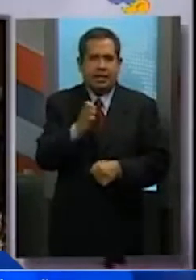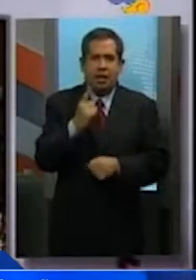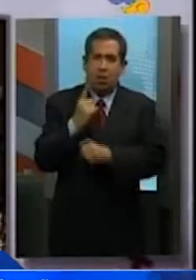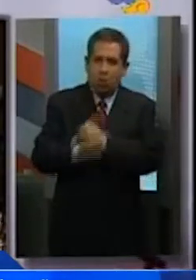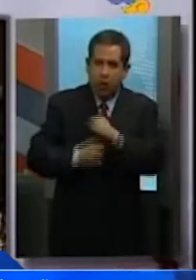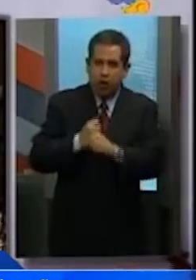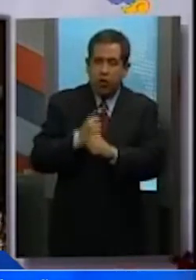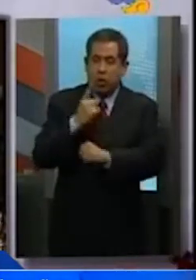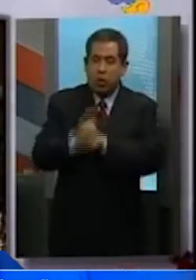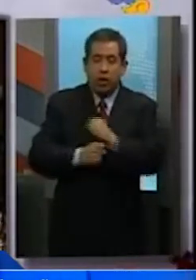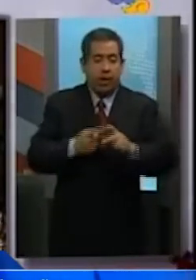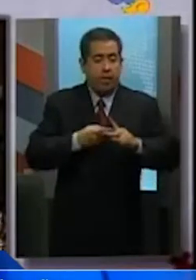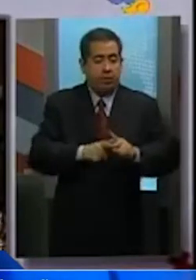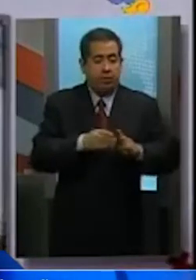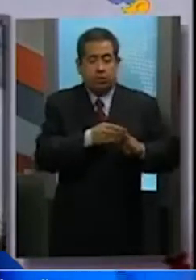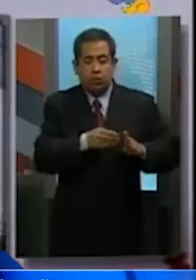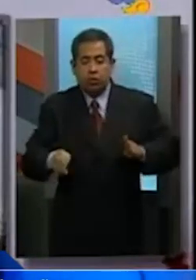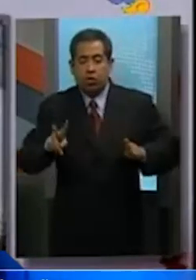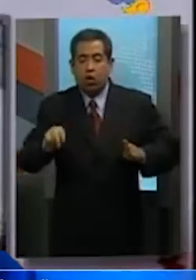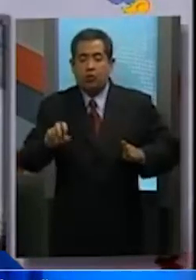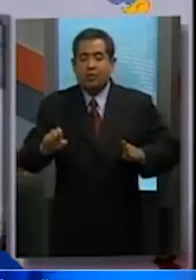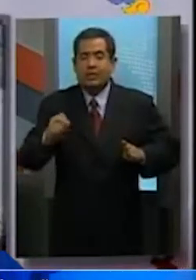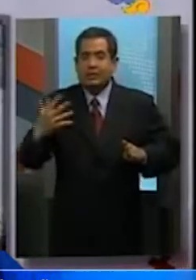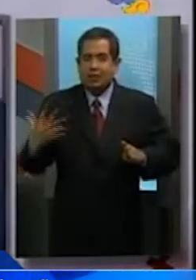de cada año, a partir del 2005.